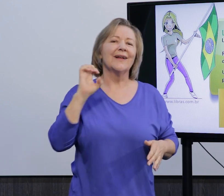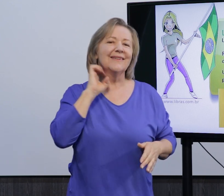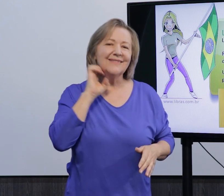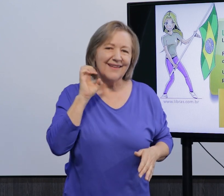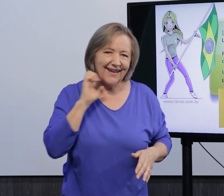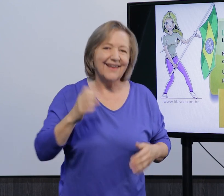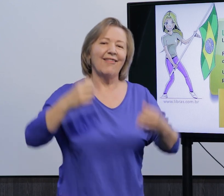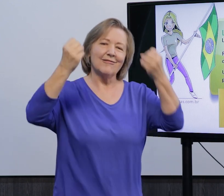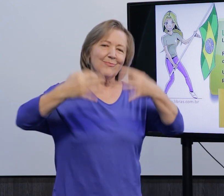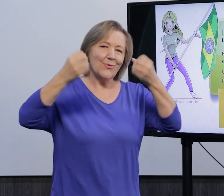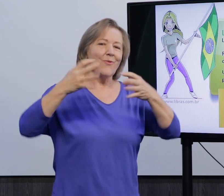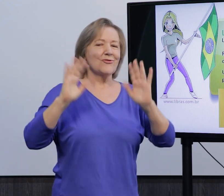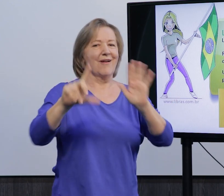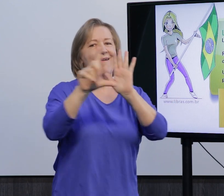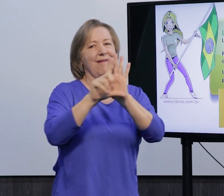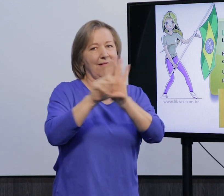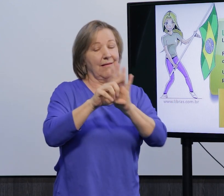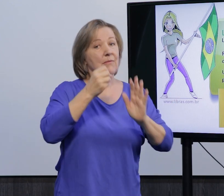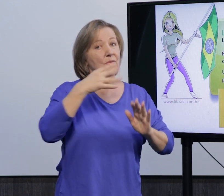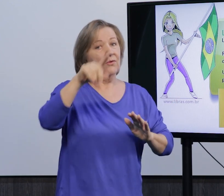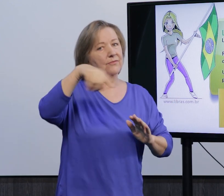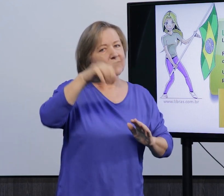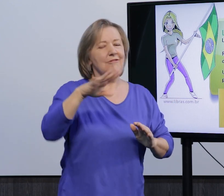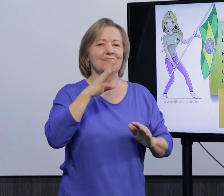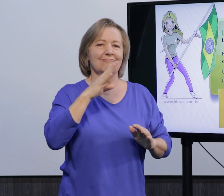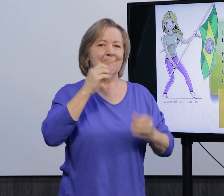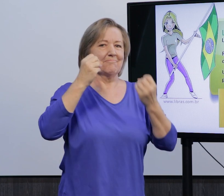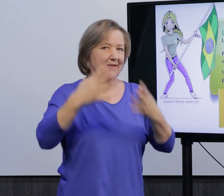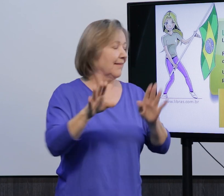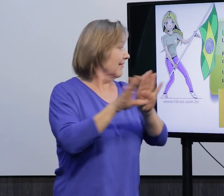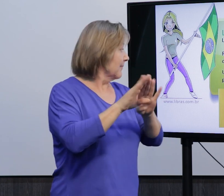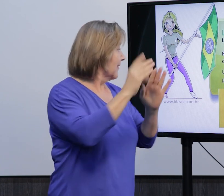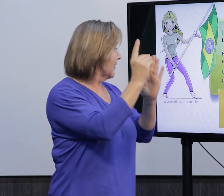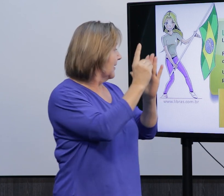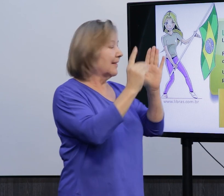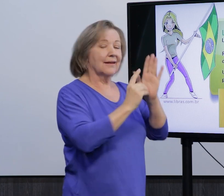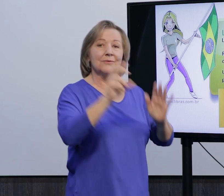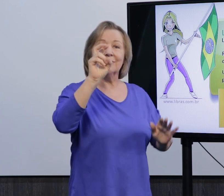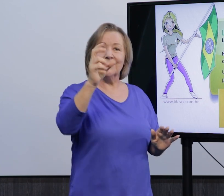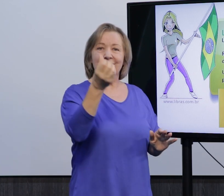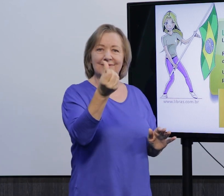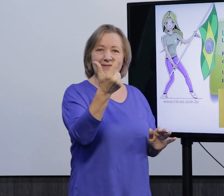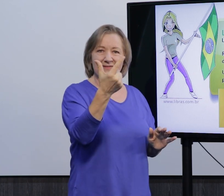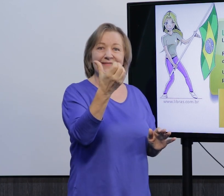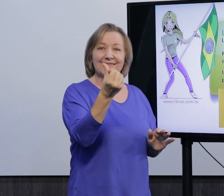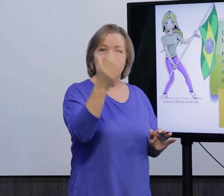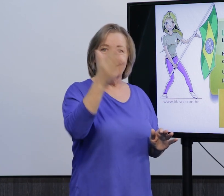Elisiane, onde ela já falou um pouco sobre essas legislações. E também o Decreto 5.626 de